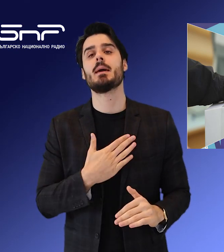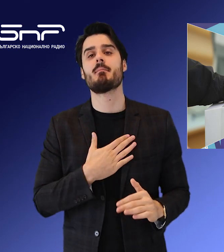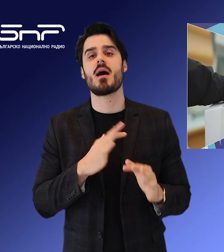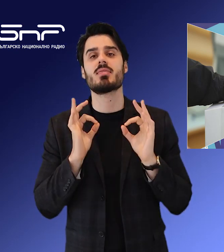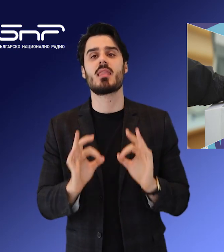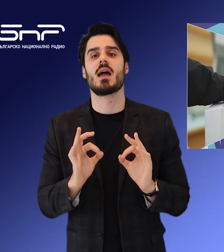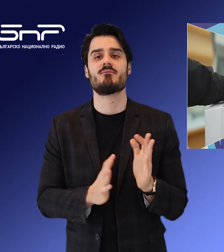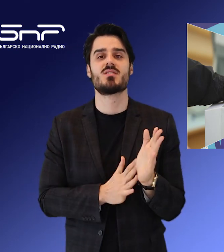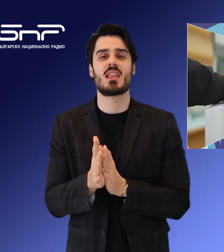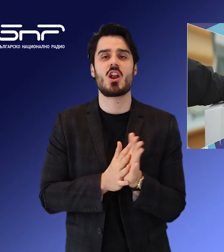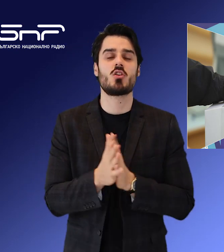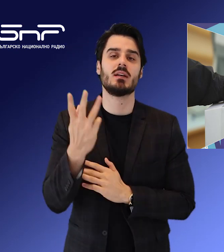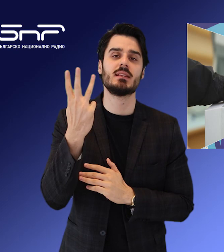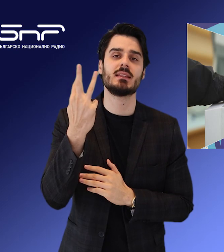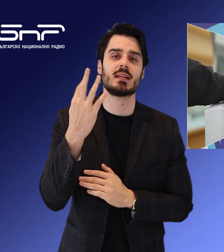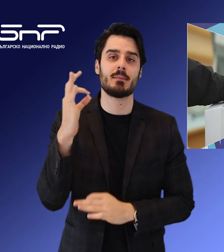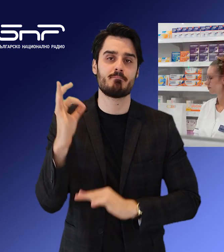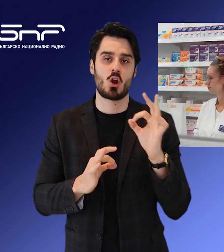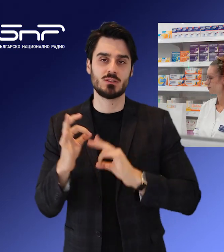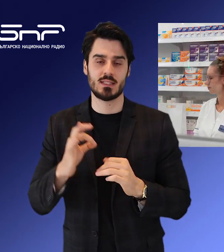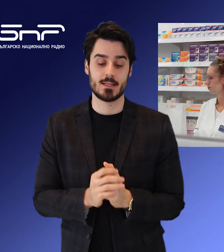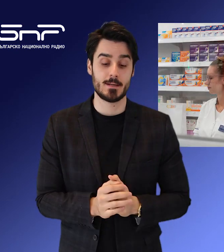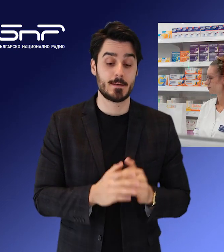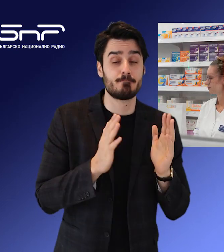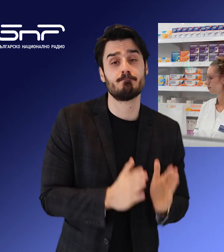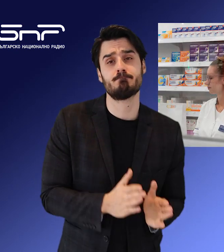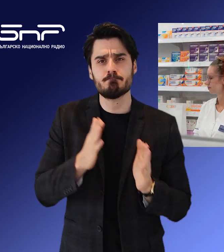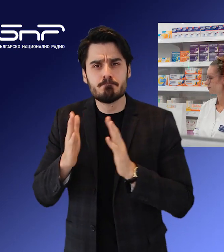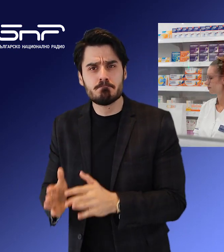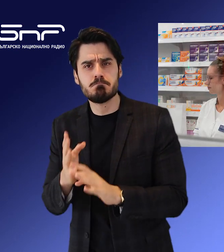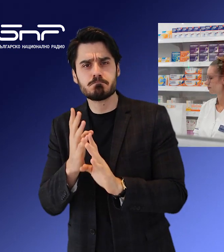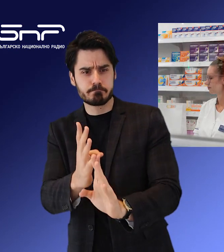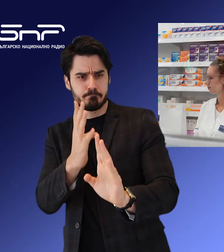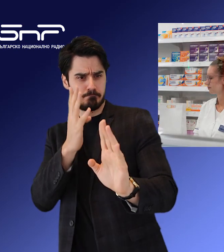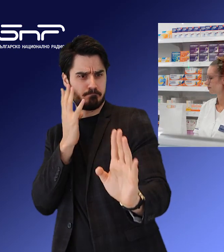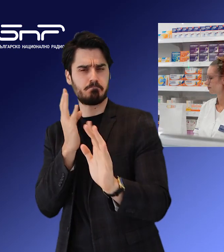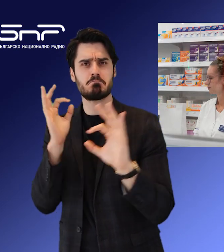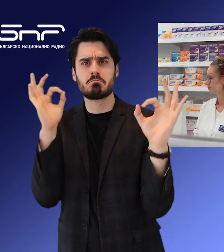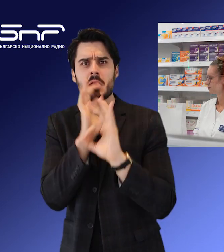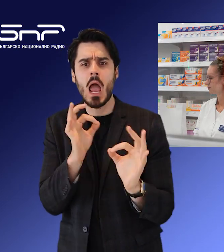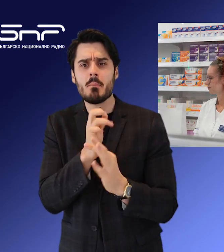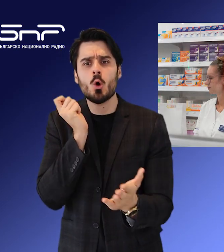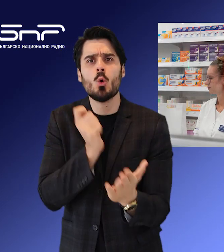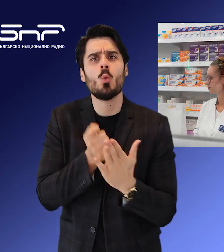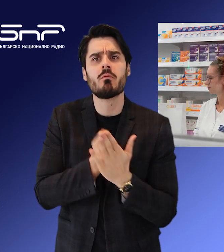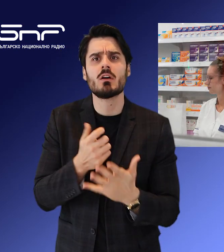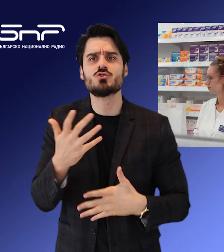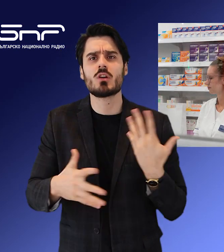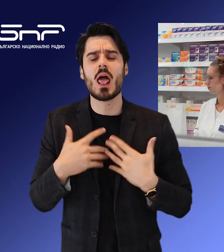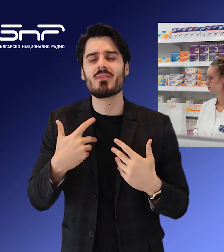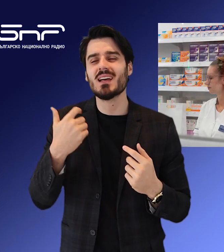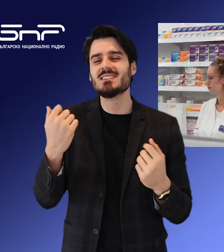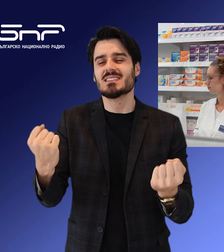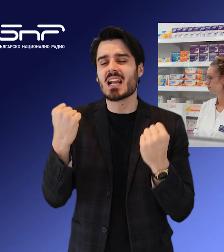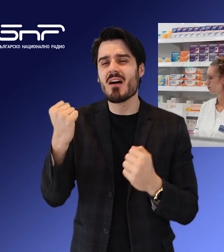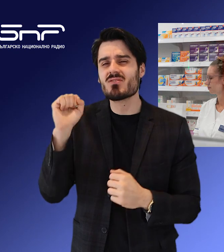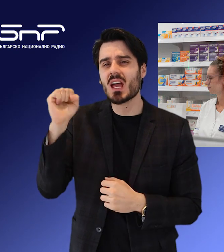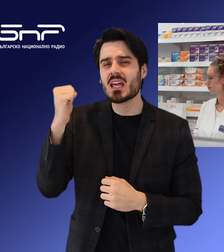такъв народ, остава с 3%. Няма опаски от пациенти, които искат да купят лекарства по Здравна каса в днешния